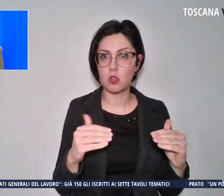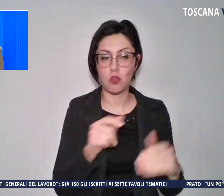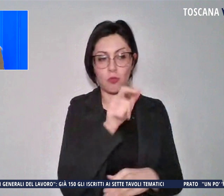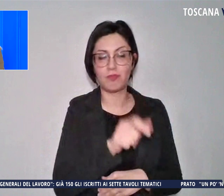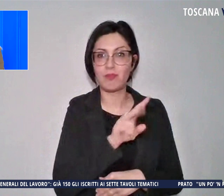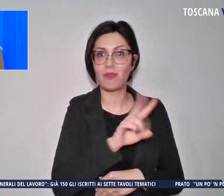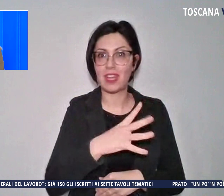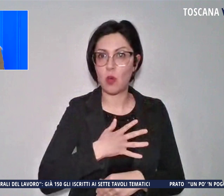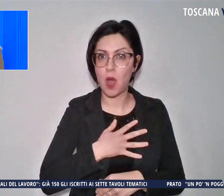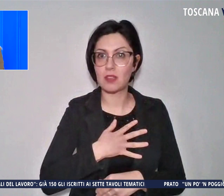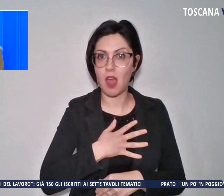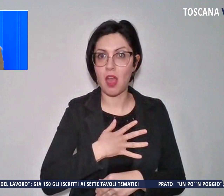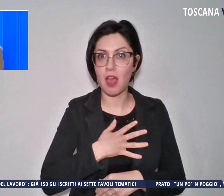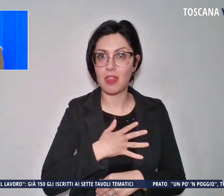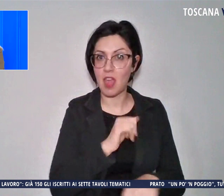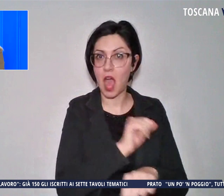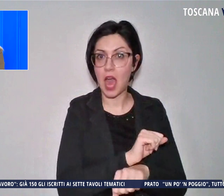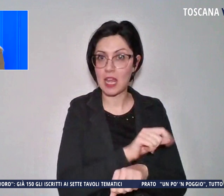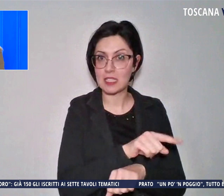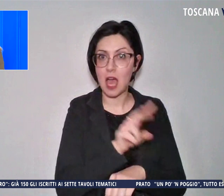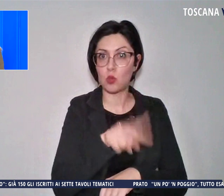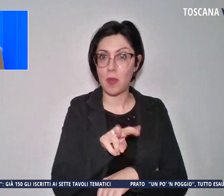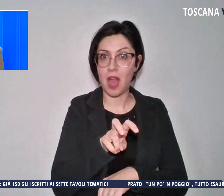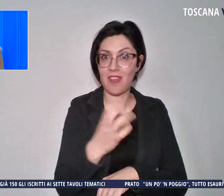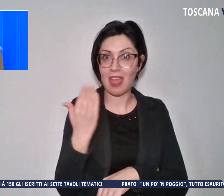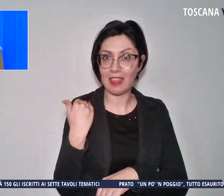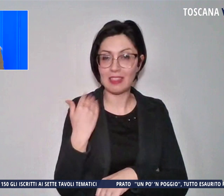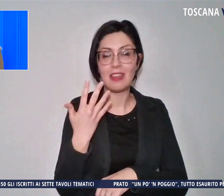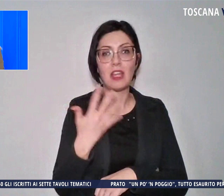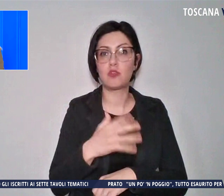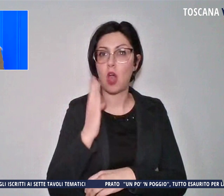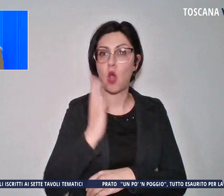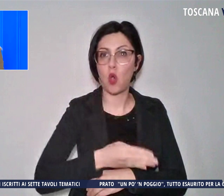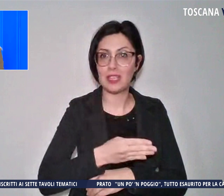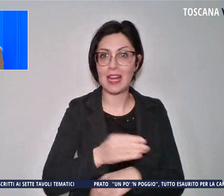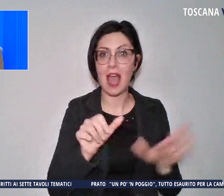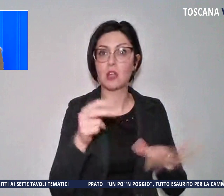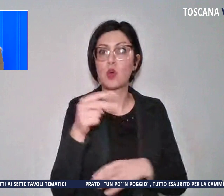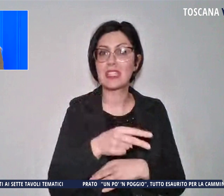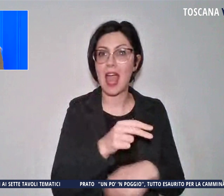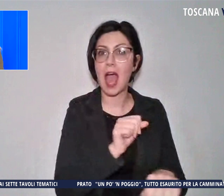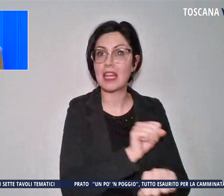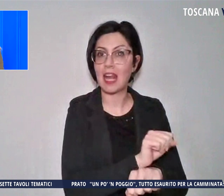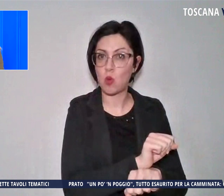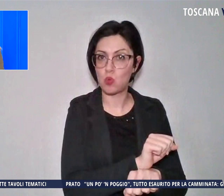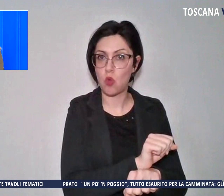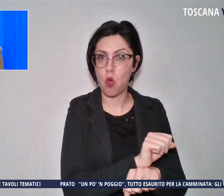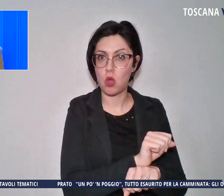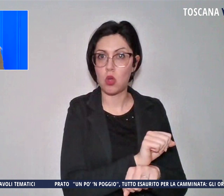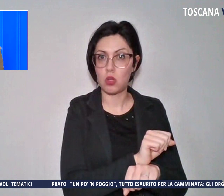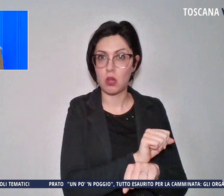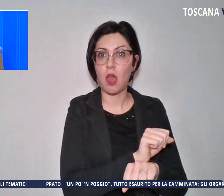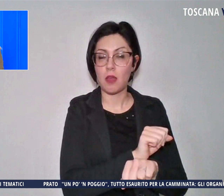arrestato nel 2020 era stato condannato a sei anni di reclusione per cinque